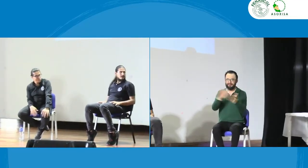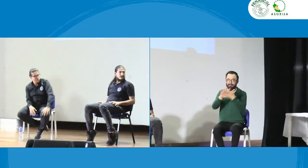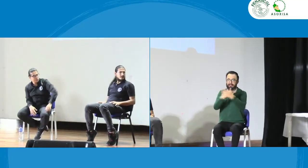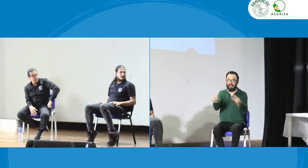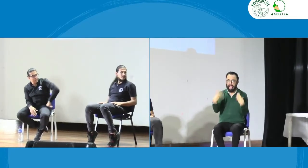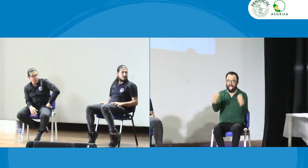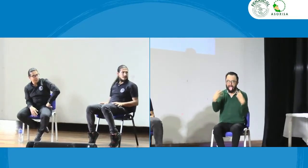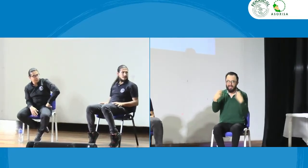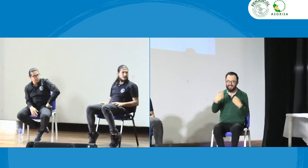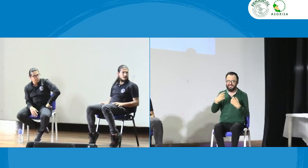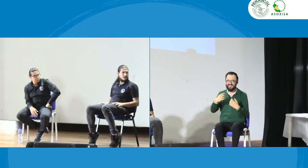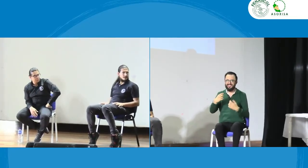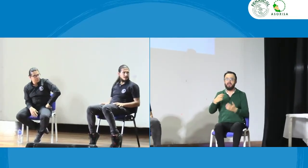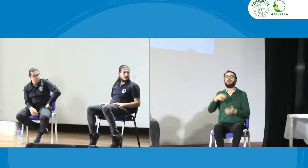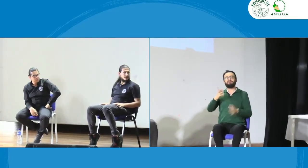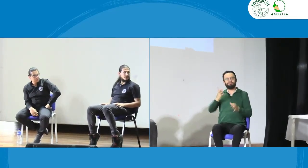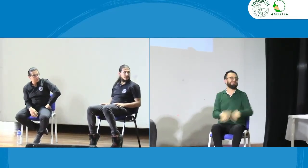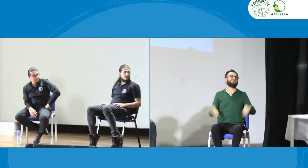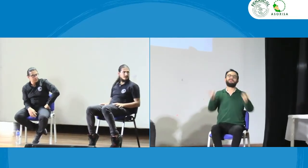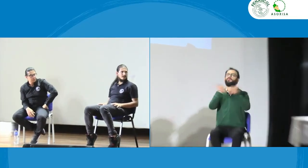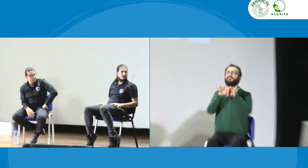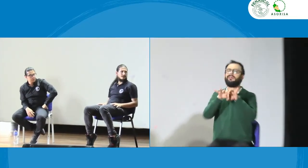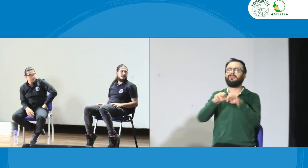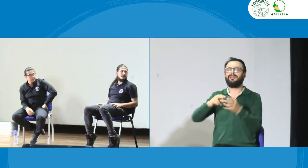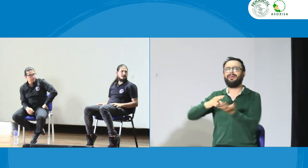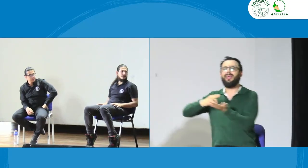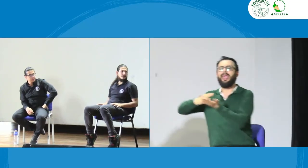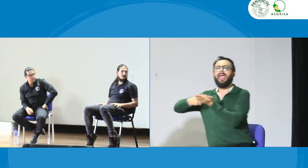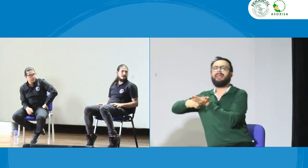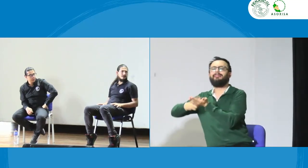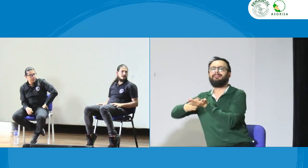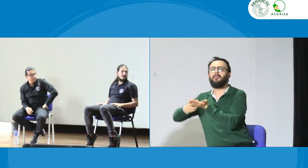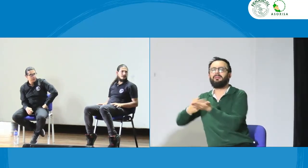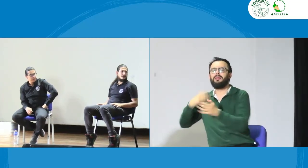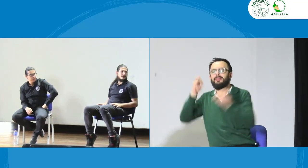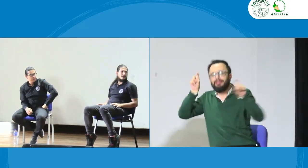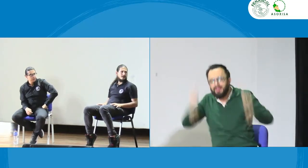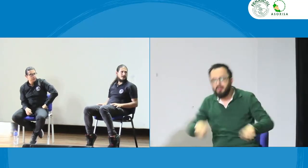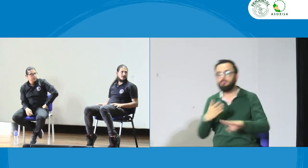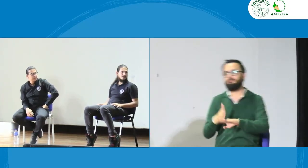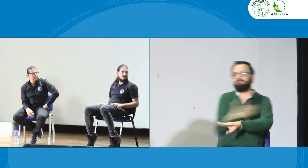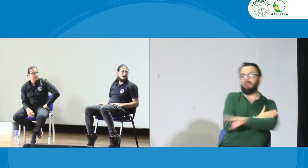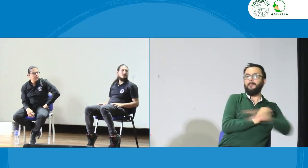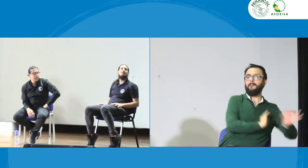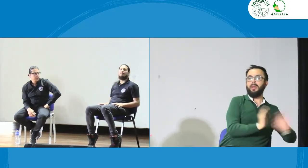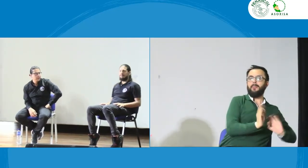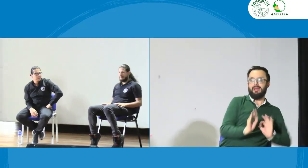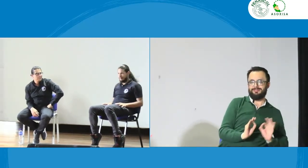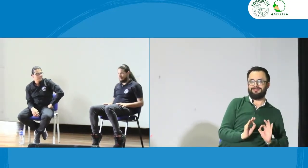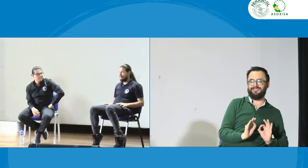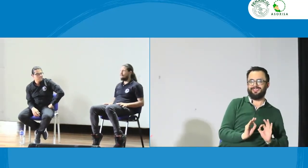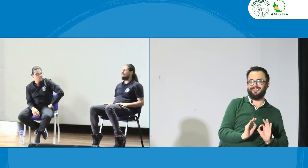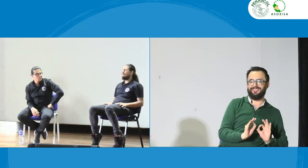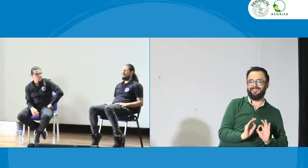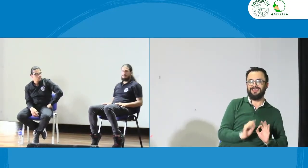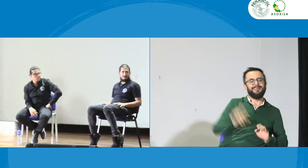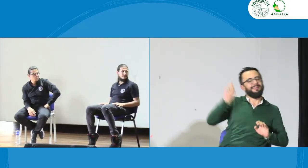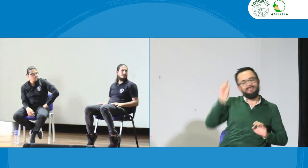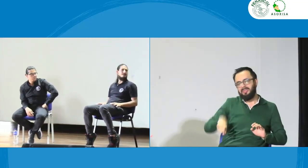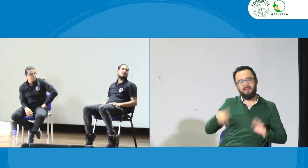con el tema de la creación de las señas o más bien el de estar preguntando cuál es seña de algo muchas veces el intérprete